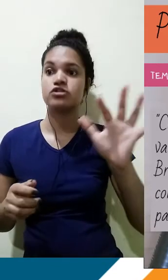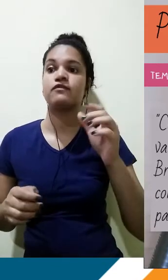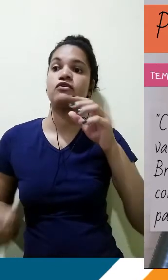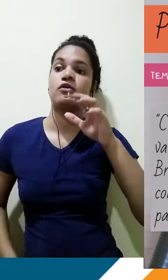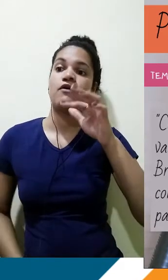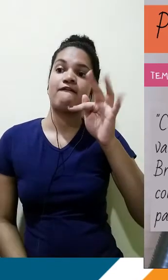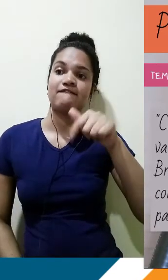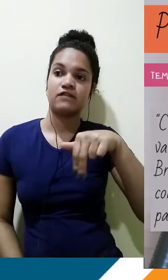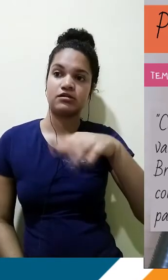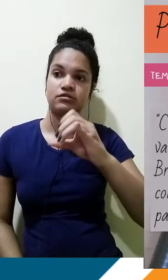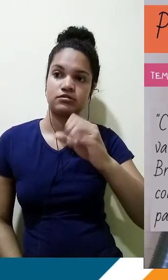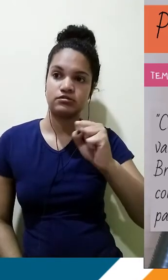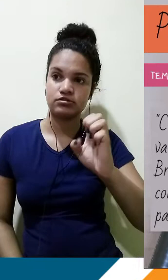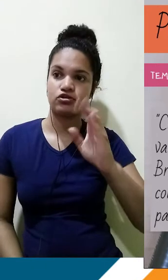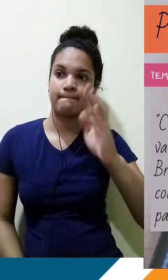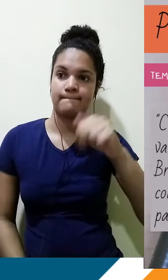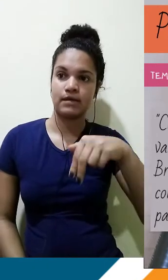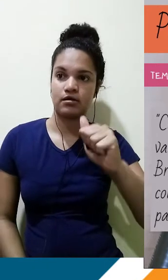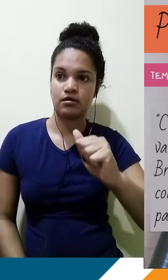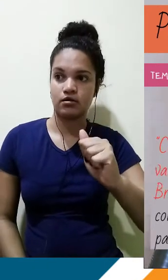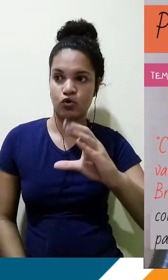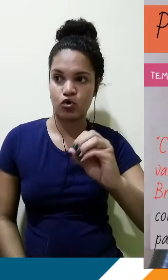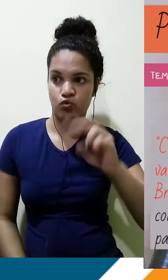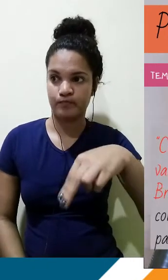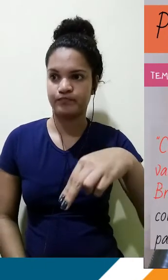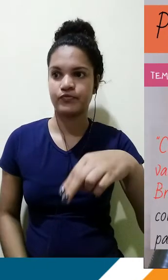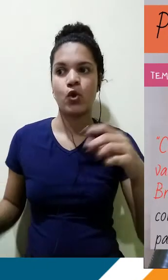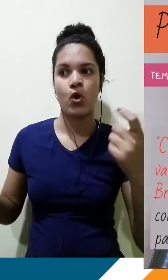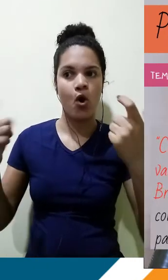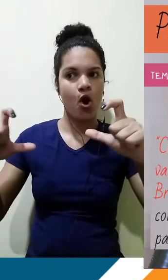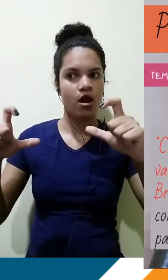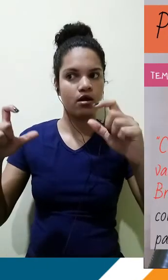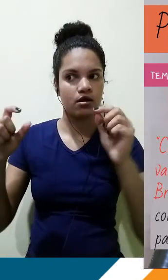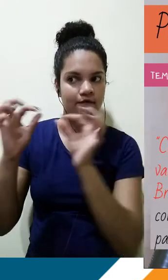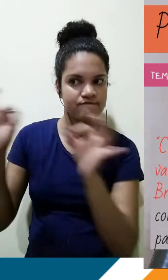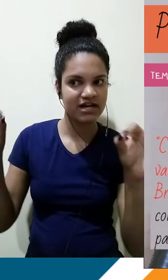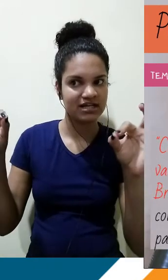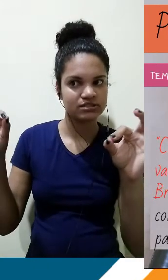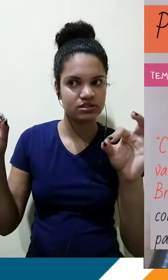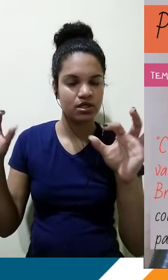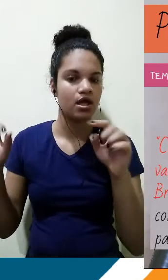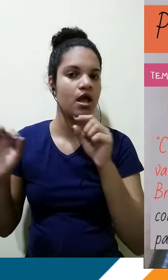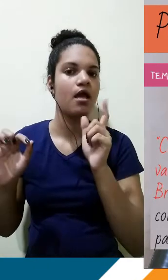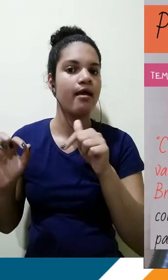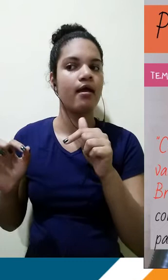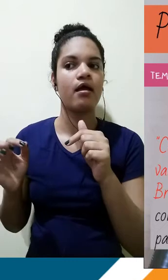estímulo parental aos jovens. Percebam que a primeira parte é a contextualização, mas não sei se vocês conseguiram